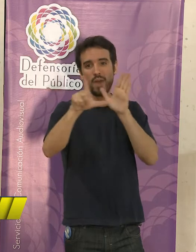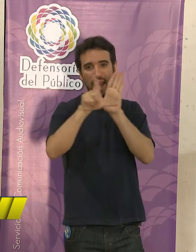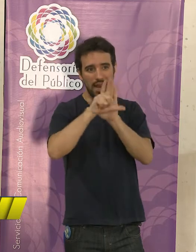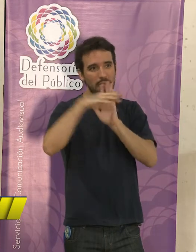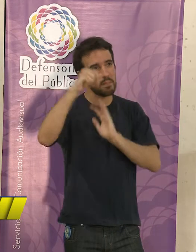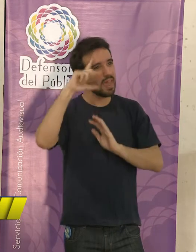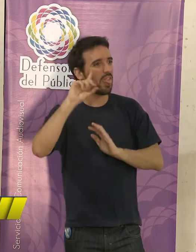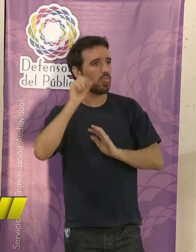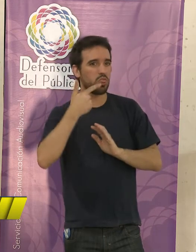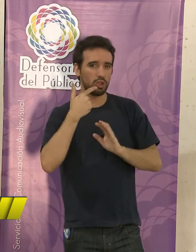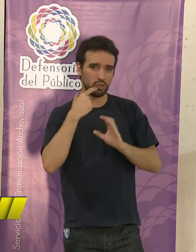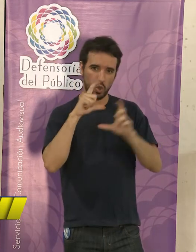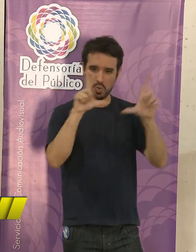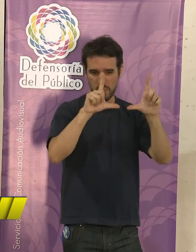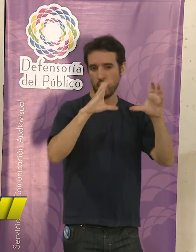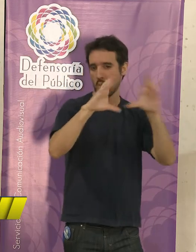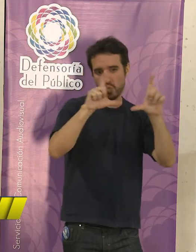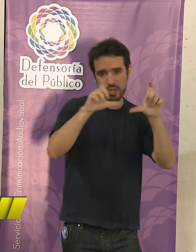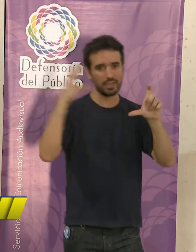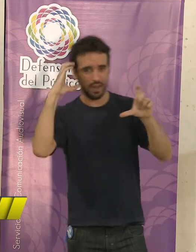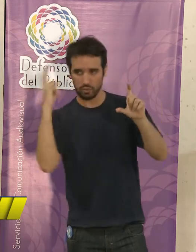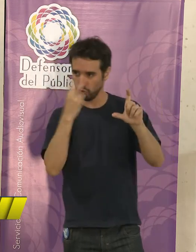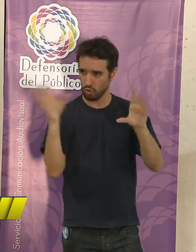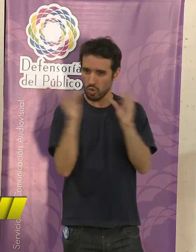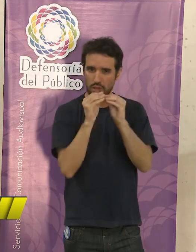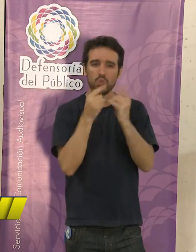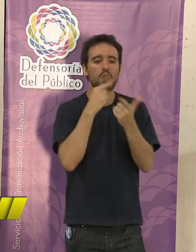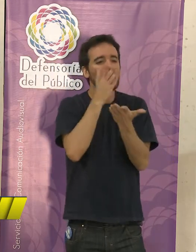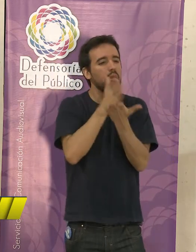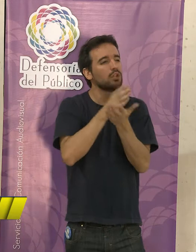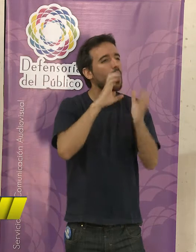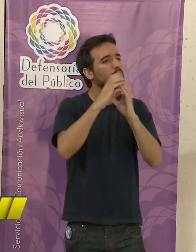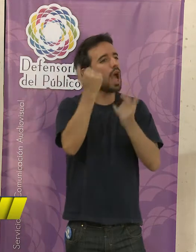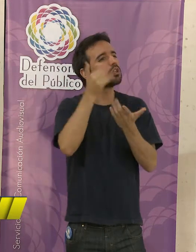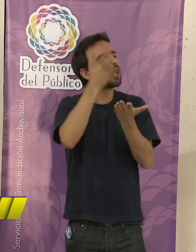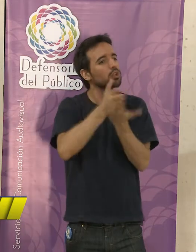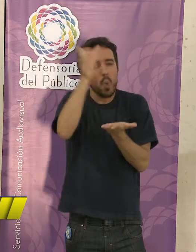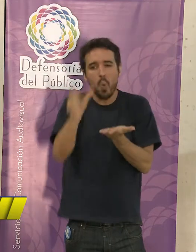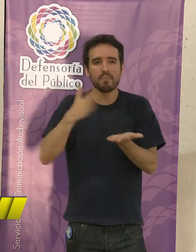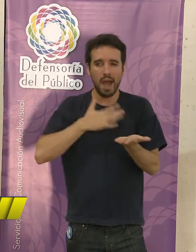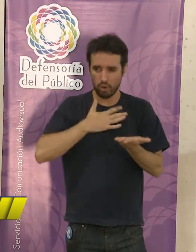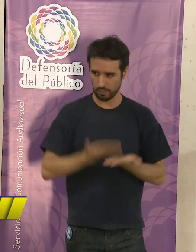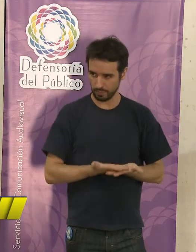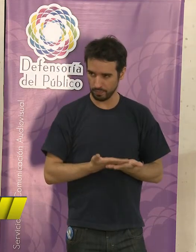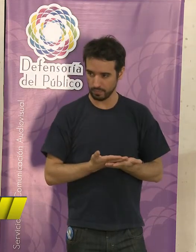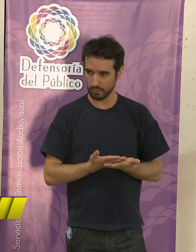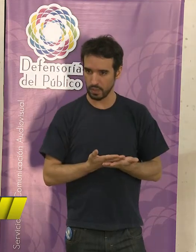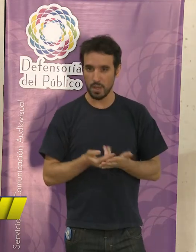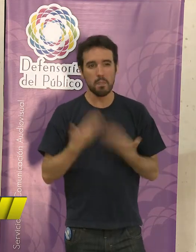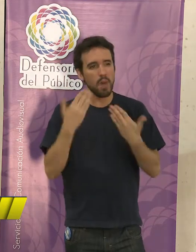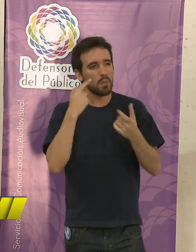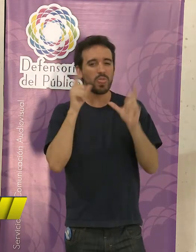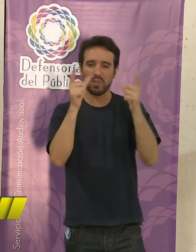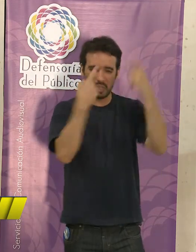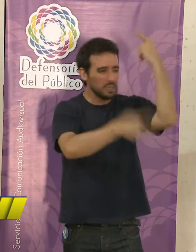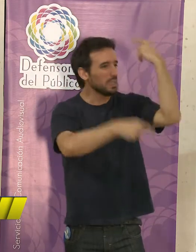que comprende el derecho a la comunicación como un derecho humano. En el que podamos disfrutar de la